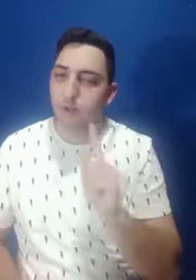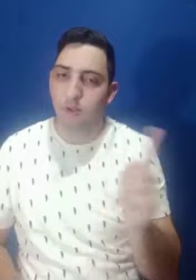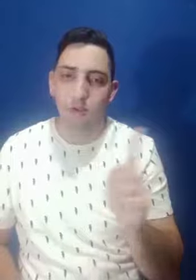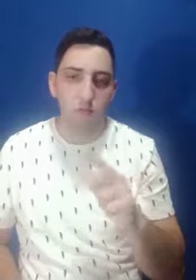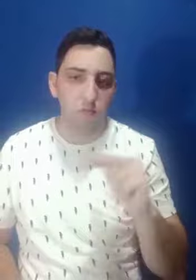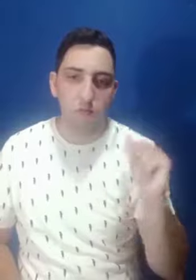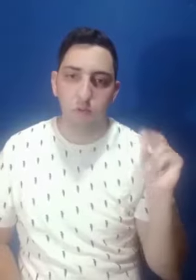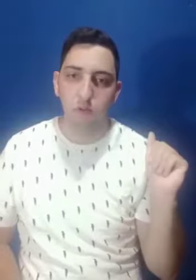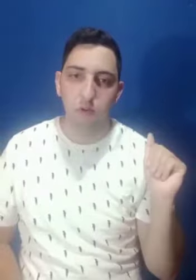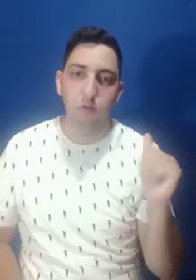curso.